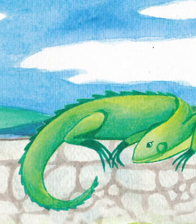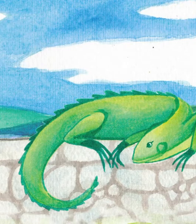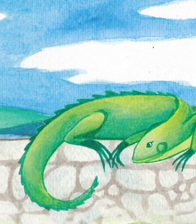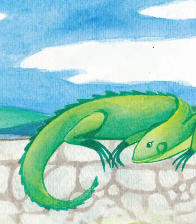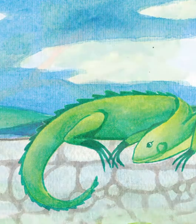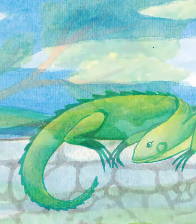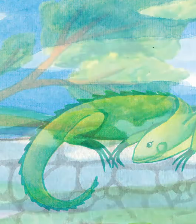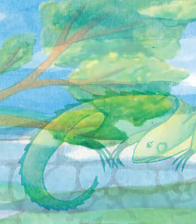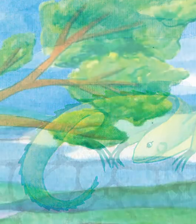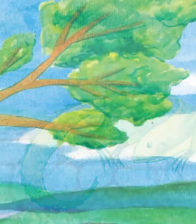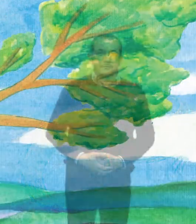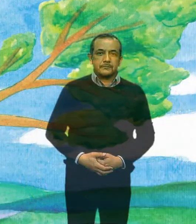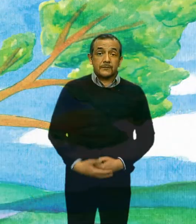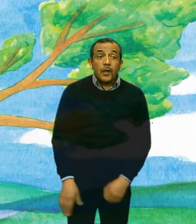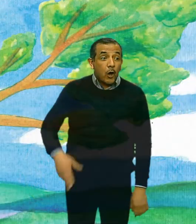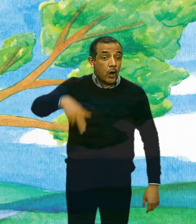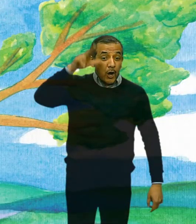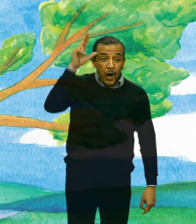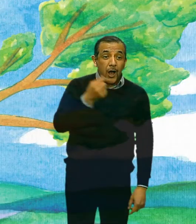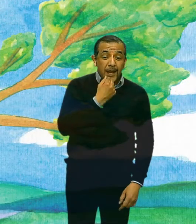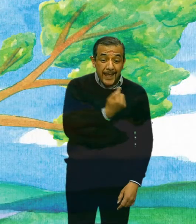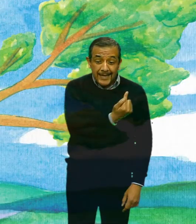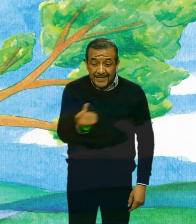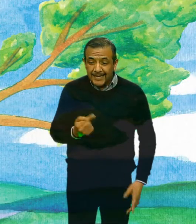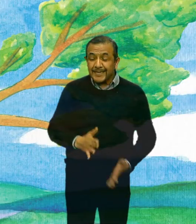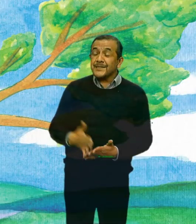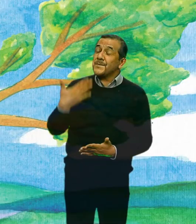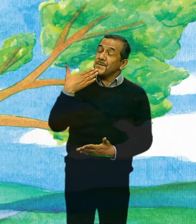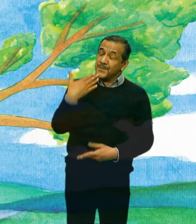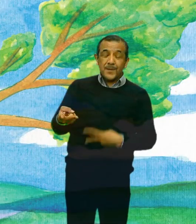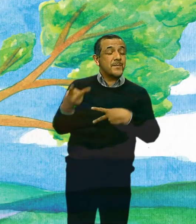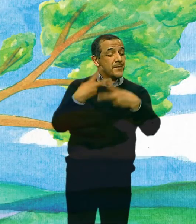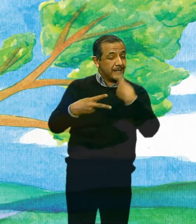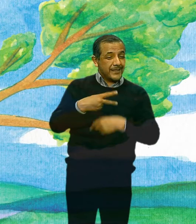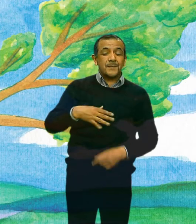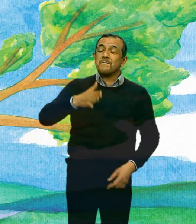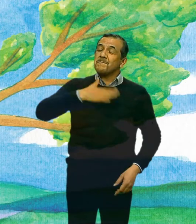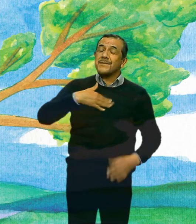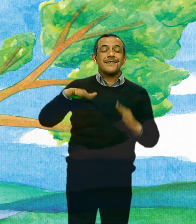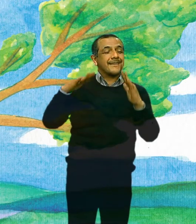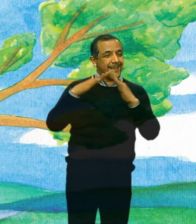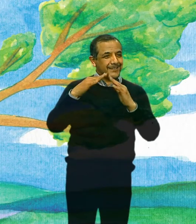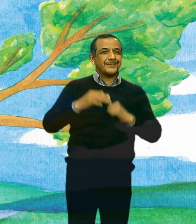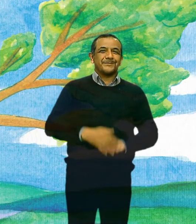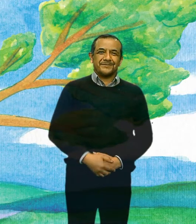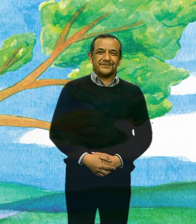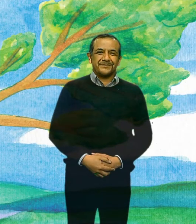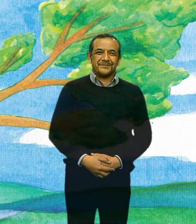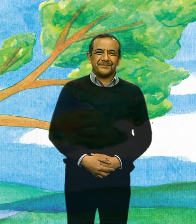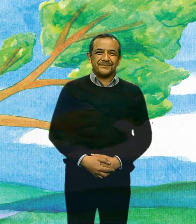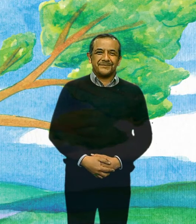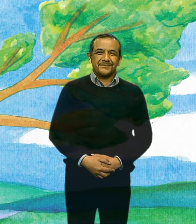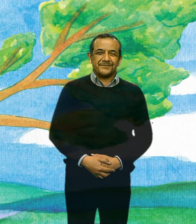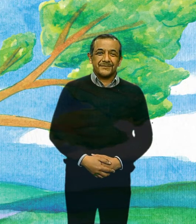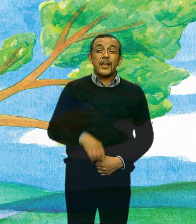¡Hola niños! Sean ustedes bienvenidos a mi casa. ¿Cómo se llaman?